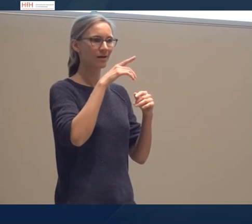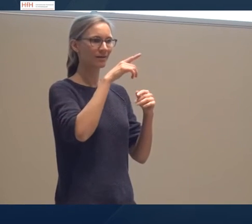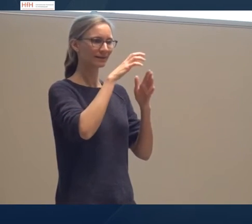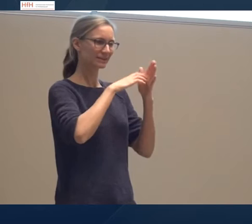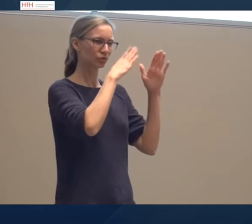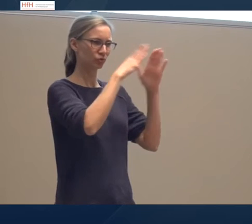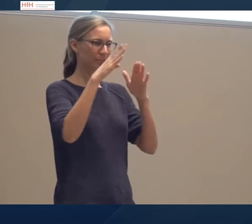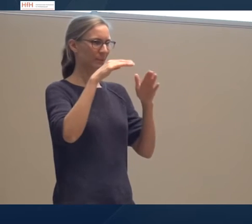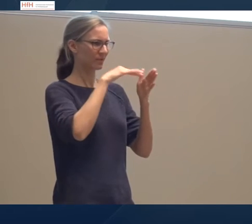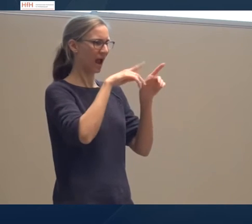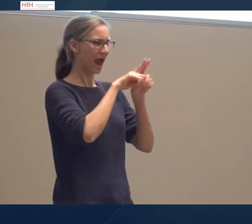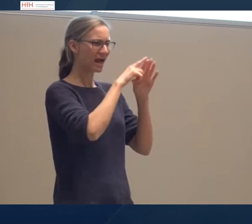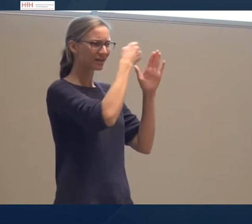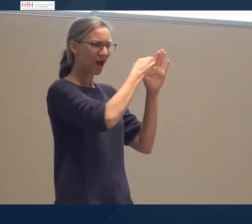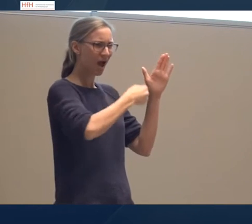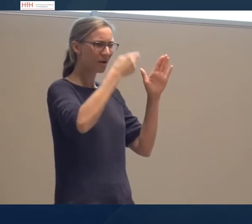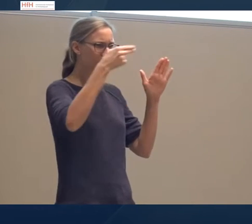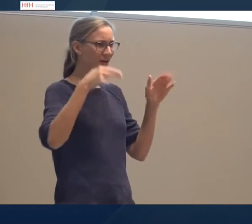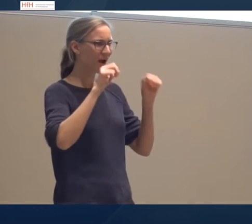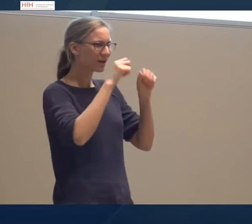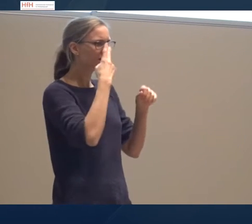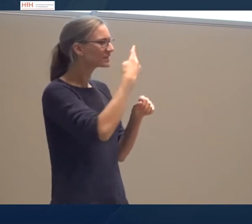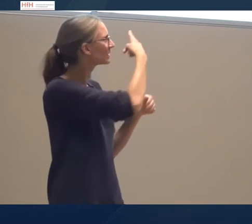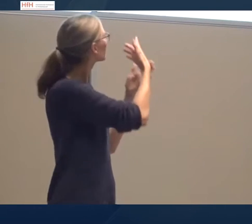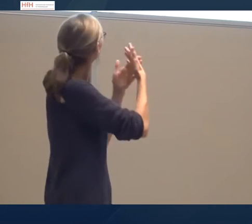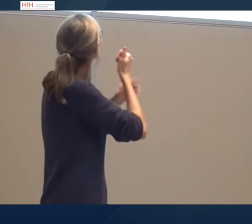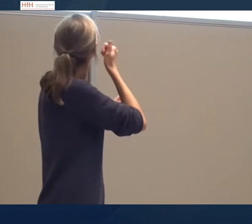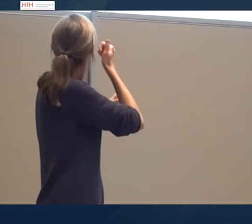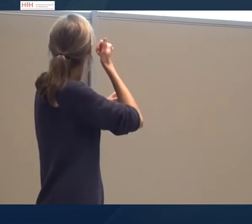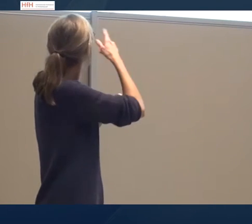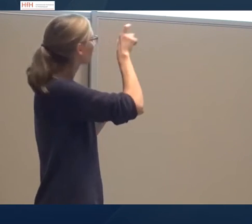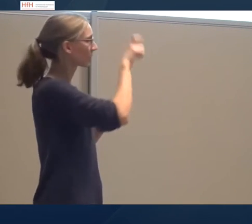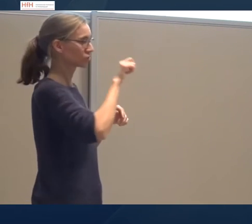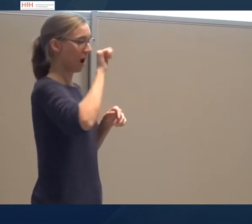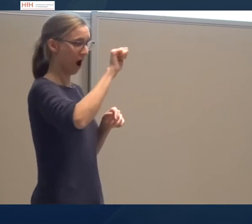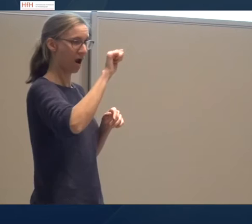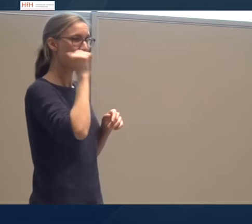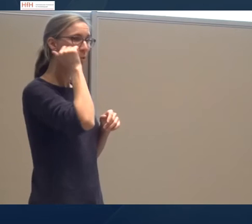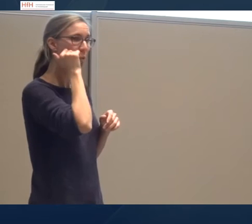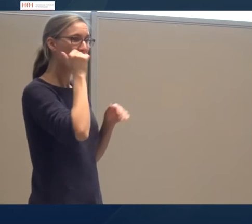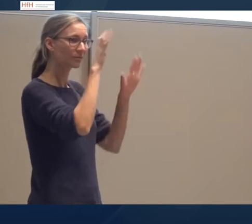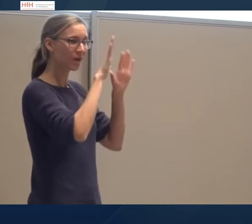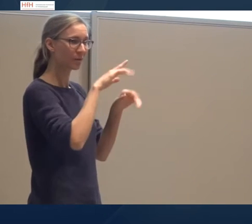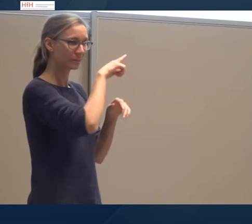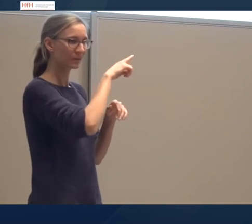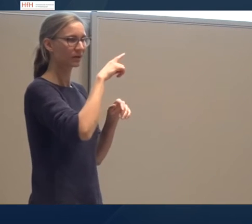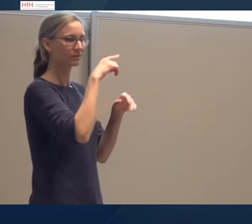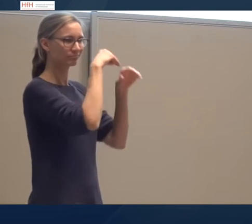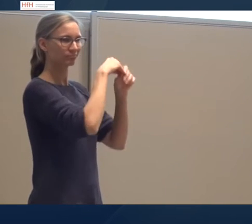Die gleichen Namen tauchen mehrmals auf, manchmal die Person A, rot markiert, taucht